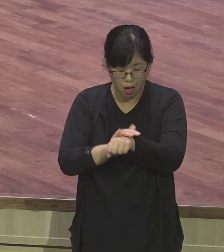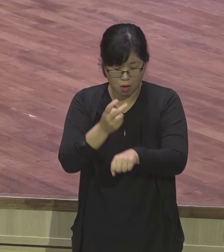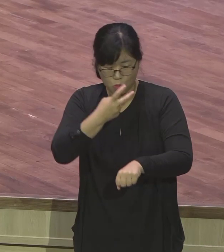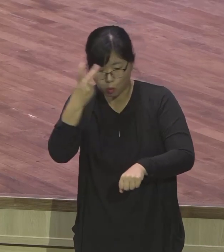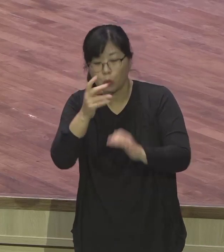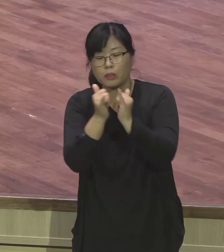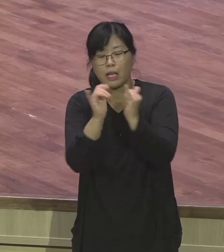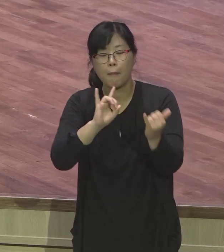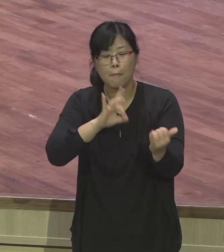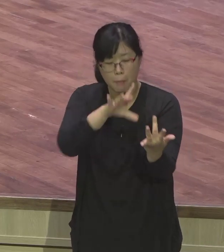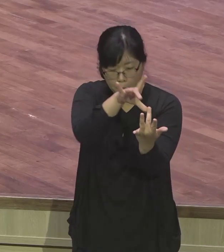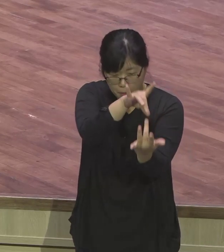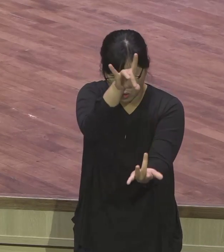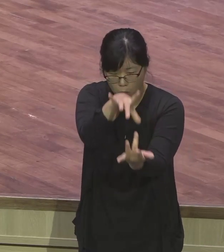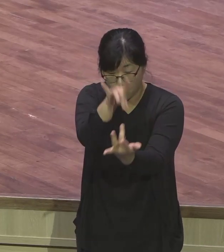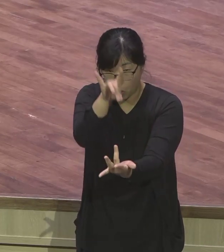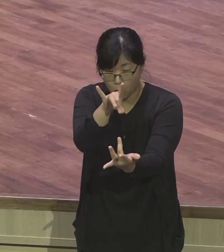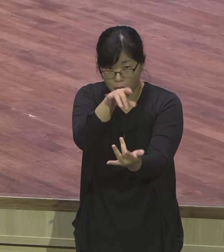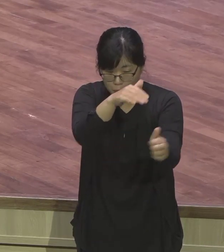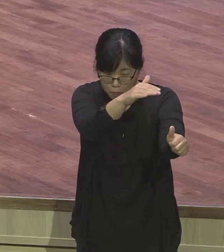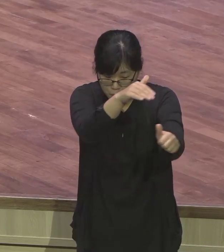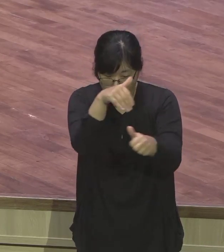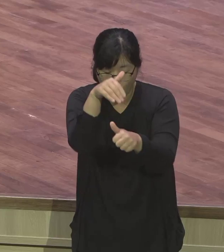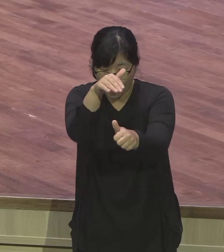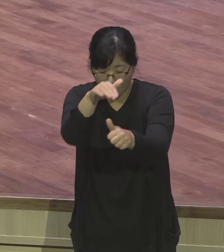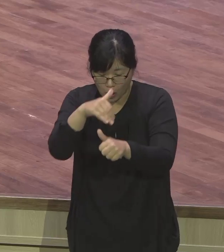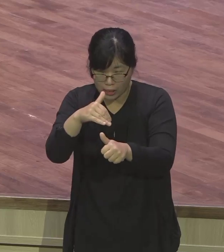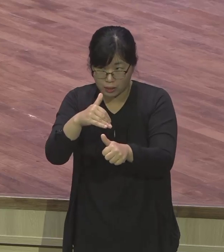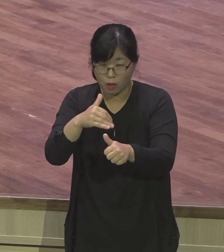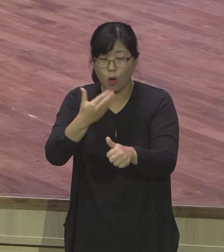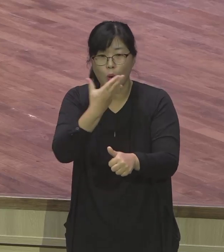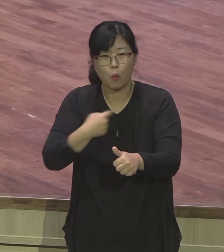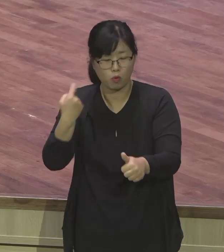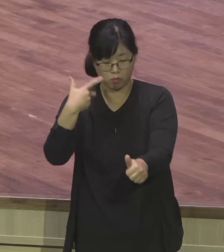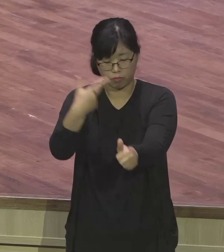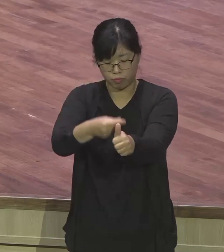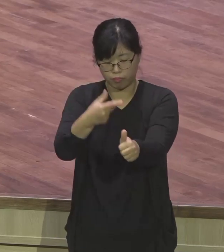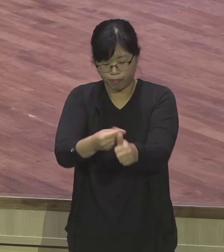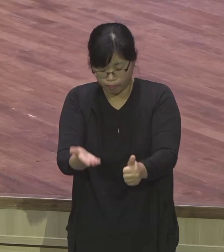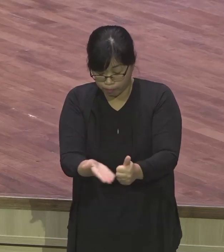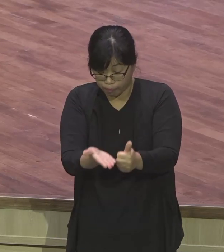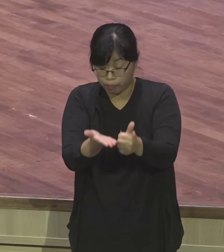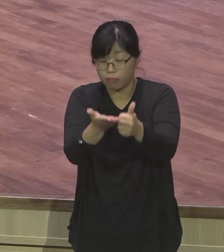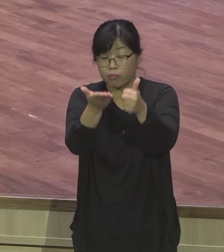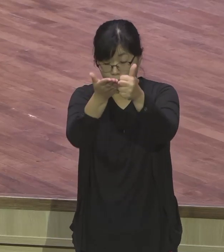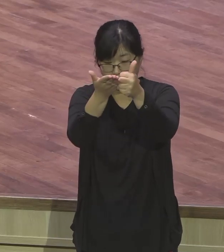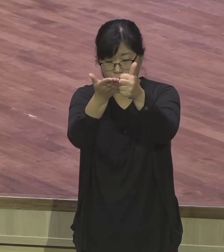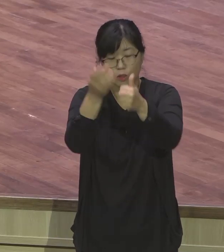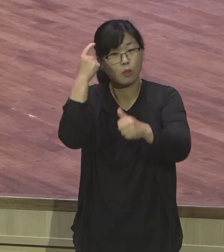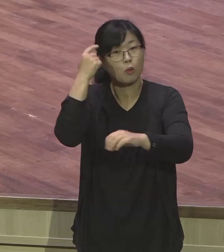지금 전략을 나갑니다. 예를 들면 이동철 목사 같은 아들들은, 유명한 세계적인, 부동,